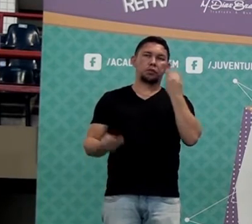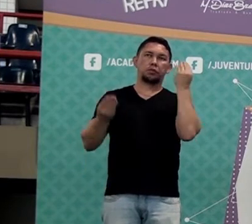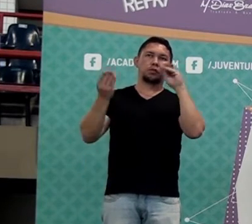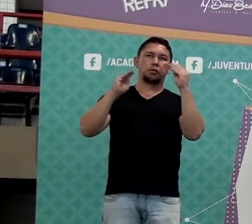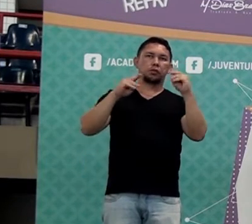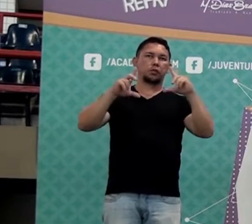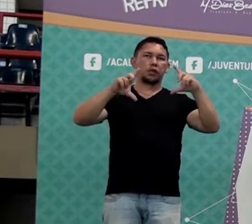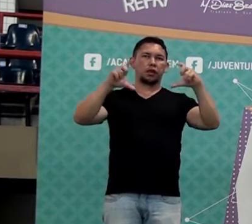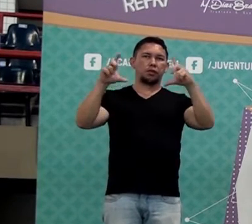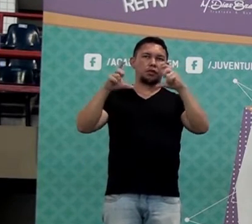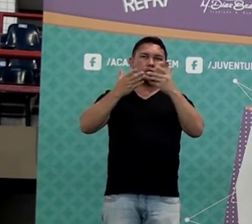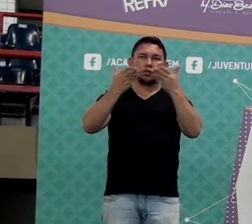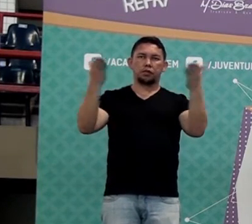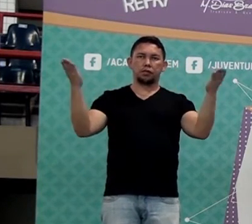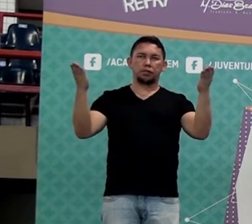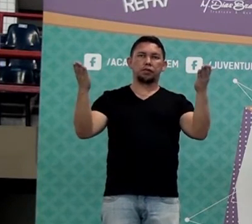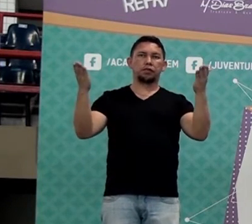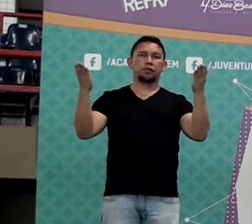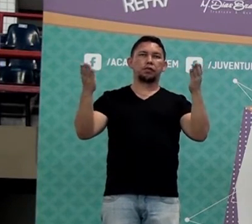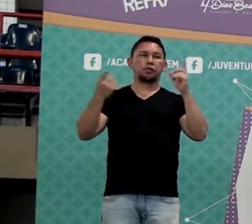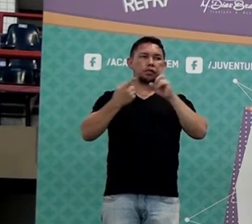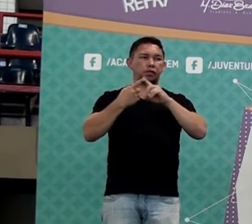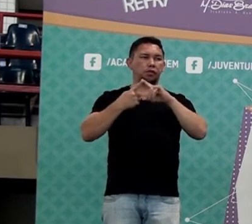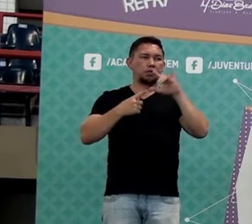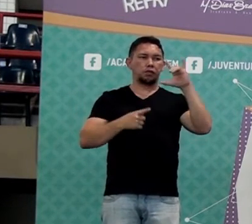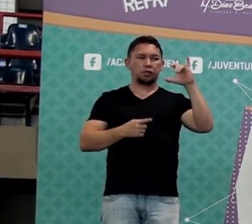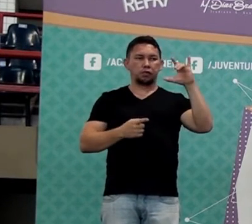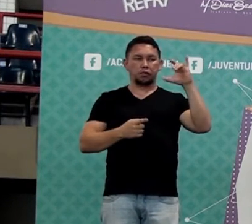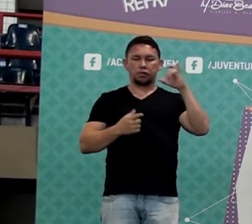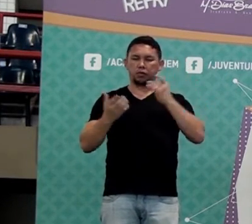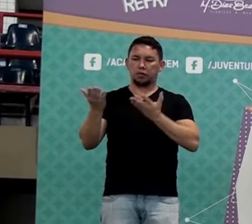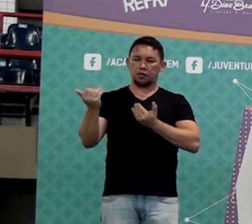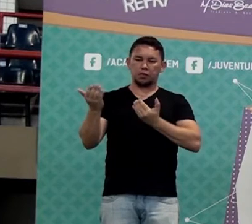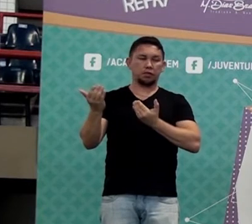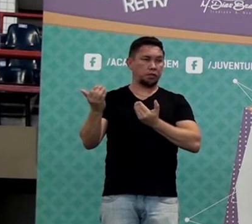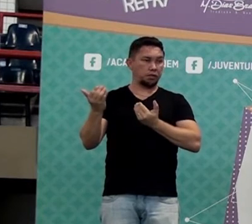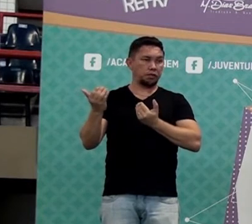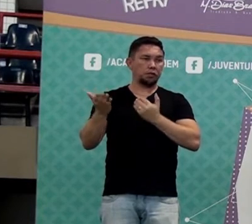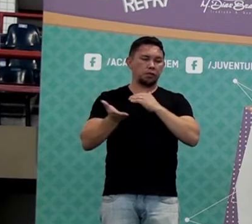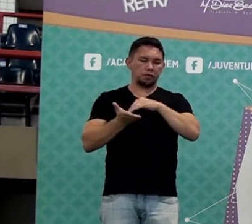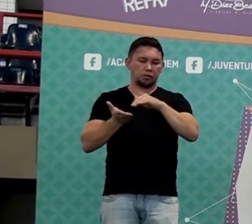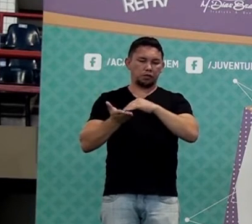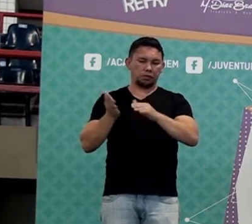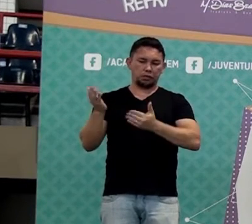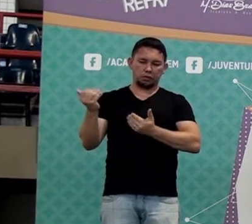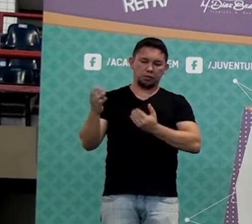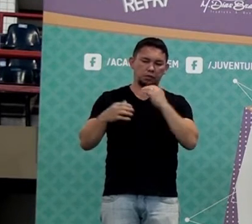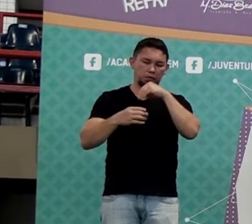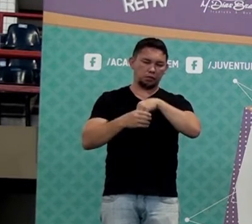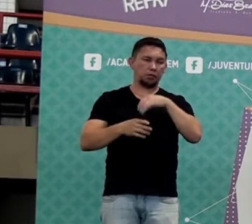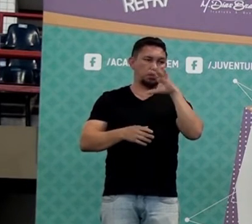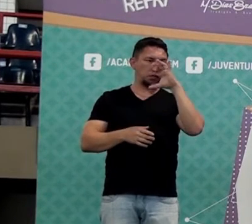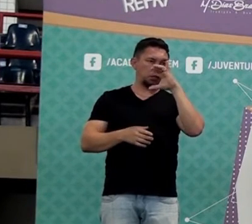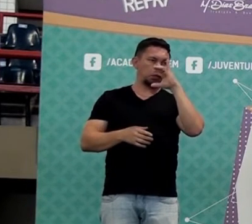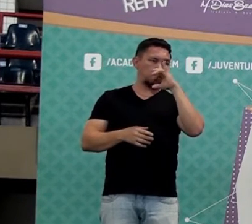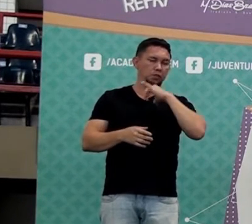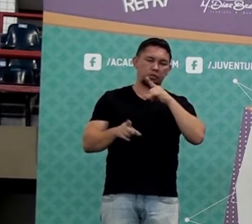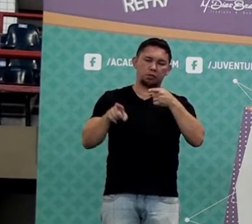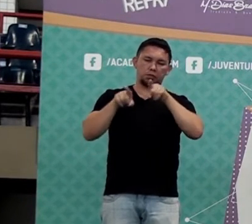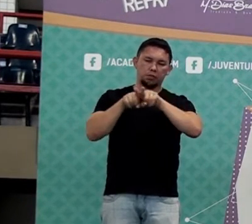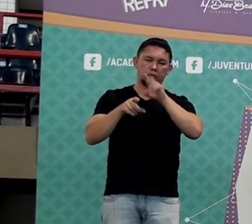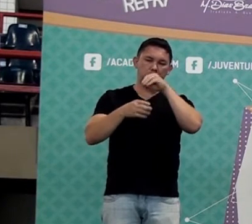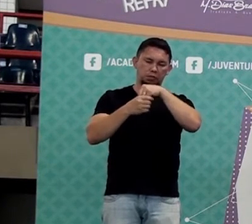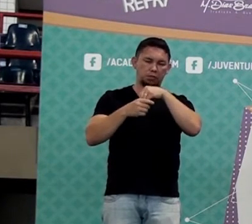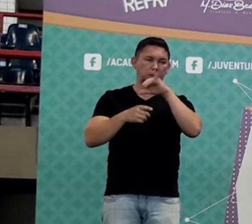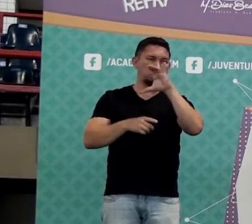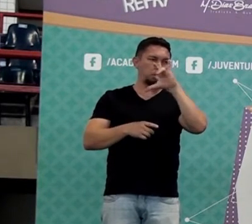as fotos de vocês, dentro também do Instagram da Juventude, Secretaria da Juventude, você pode entrar também como parceiro do nosso